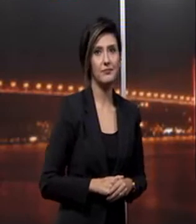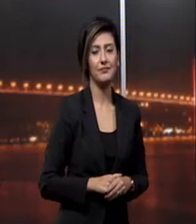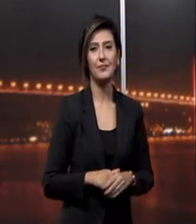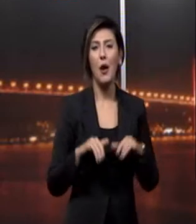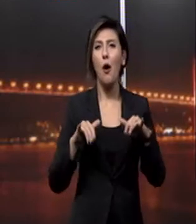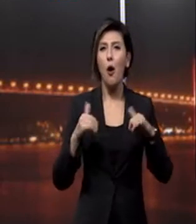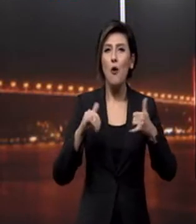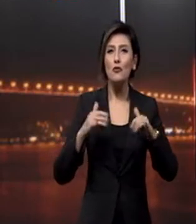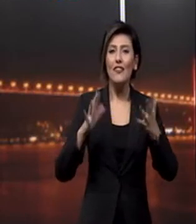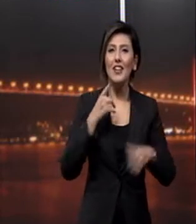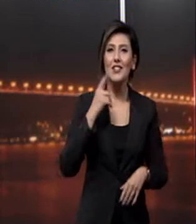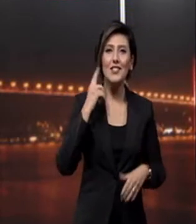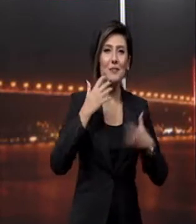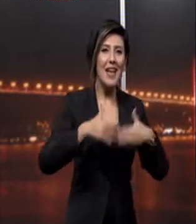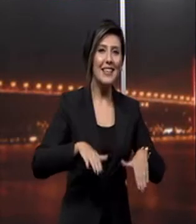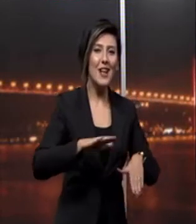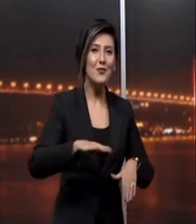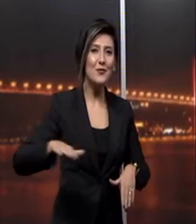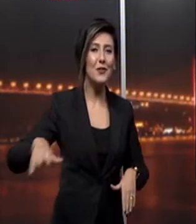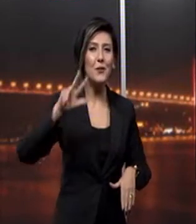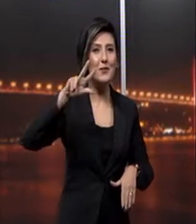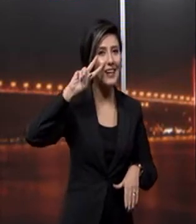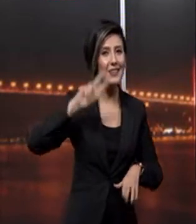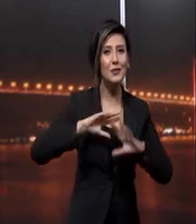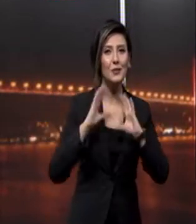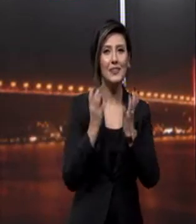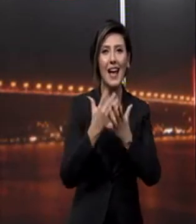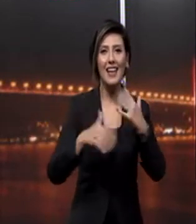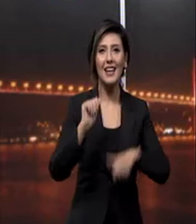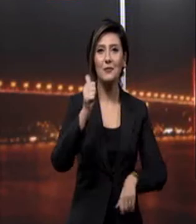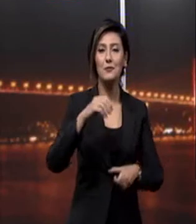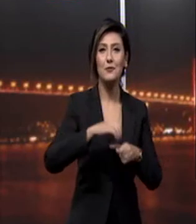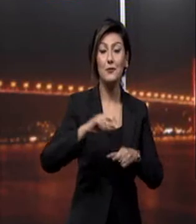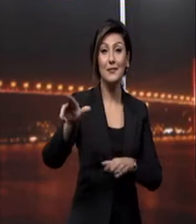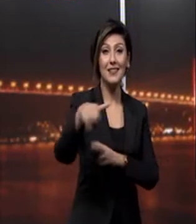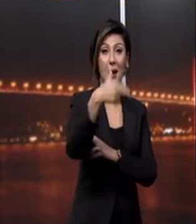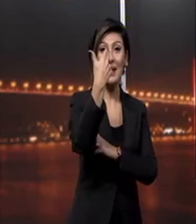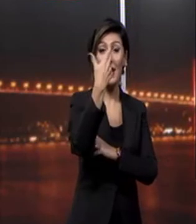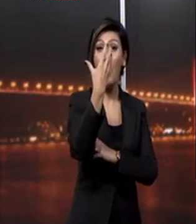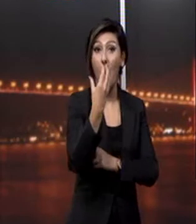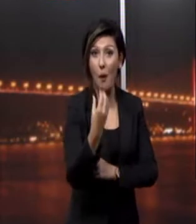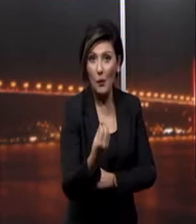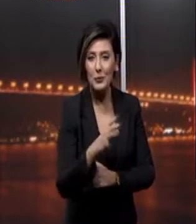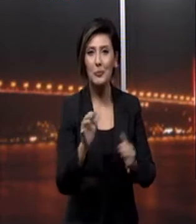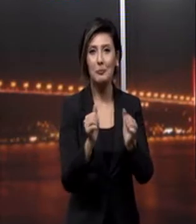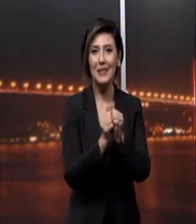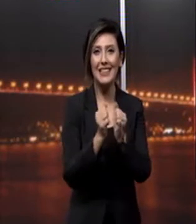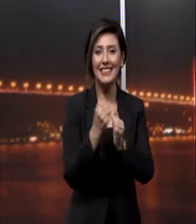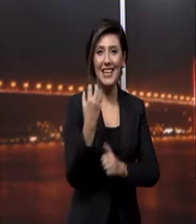Oyuncular ve işitme engelli çocuklar 3 Aralık Dünya Engelliler Günü için kamera karşısına geçti Birlikte şarkı